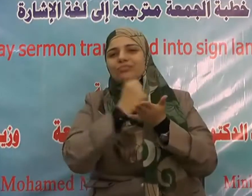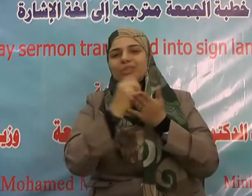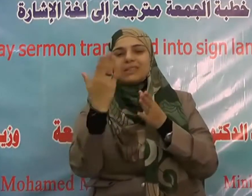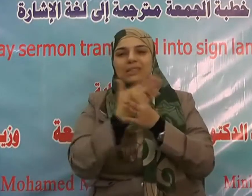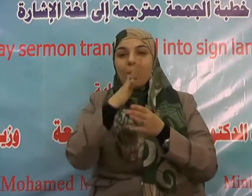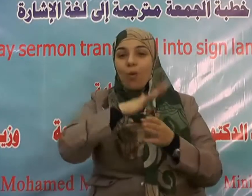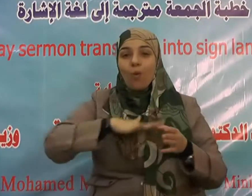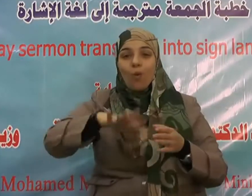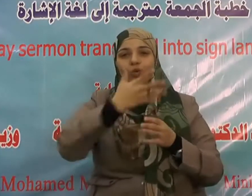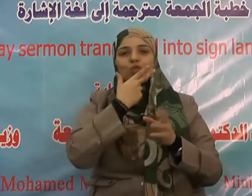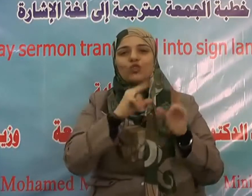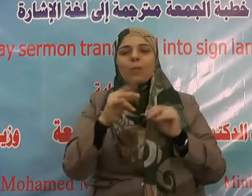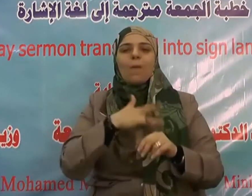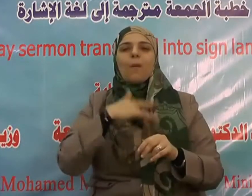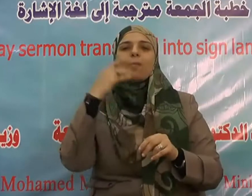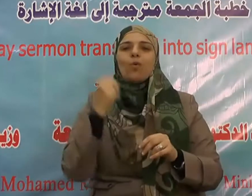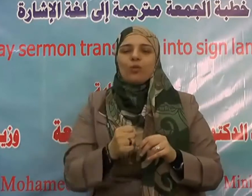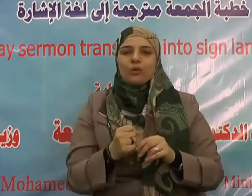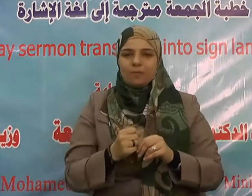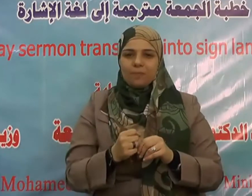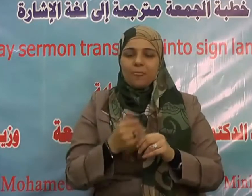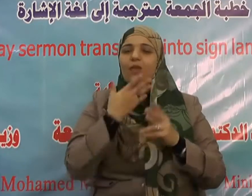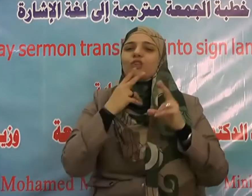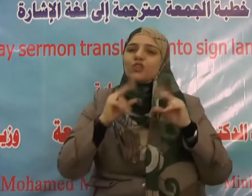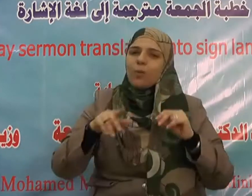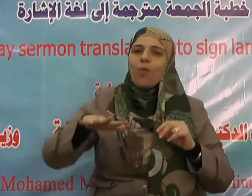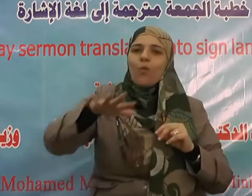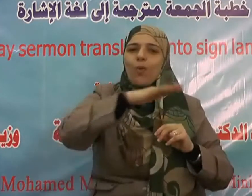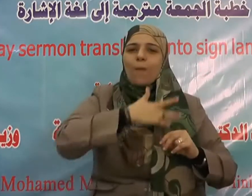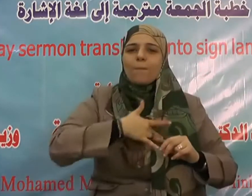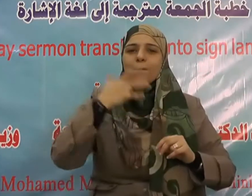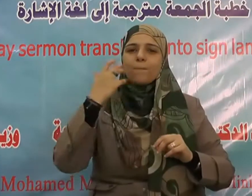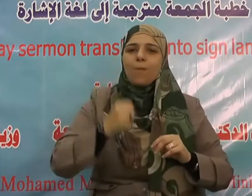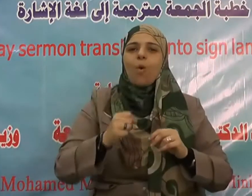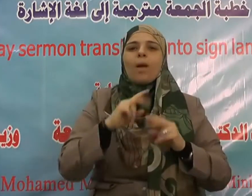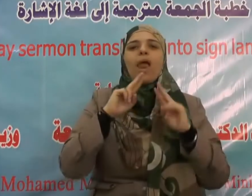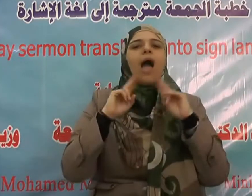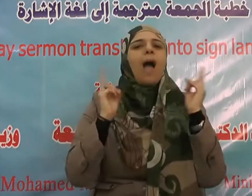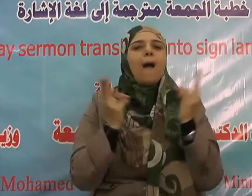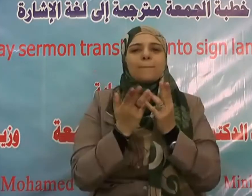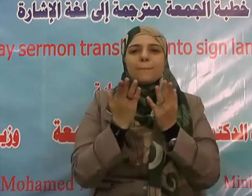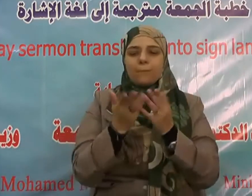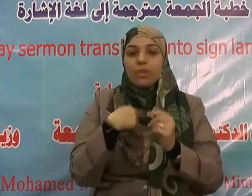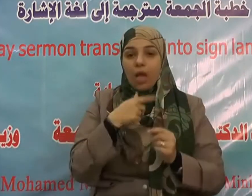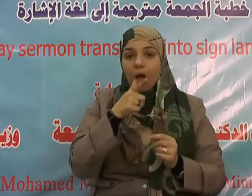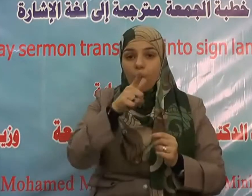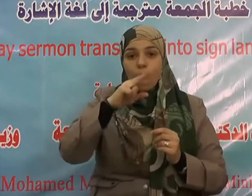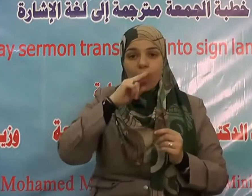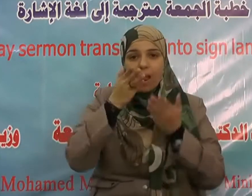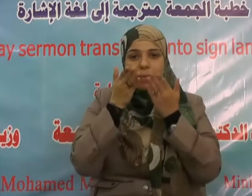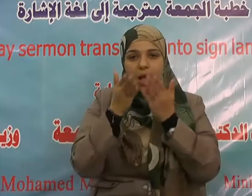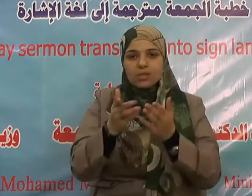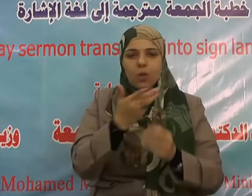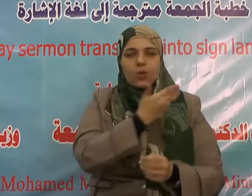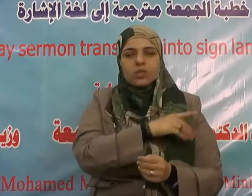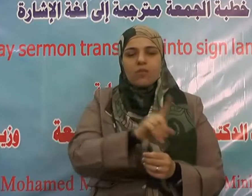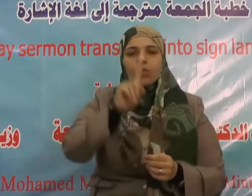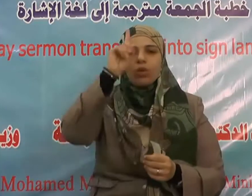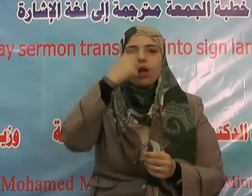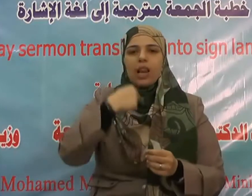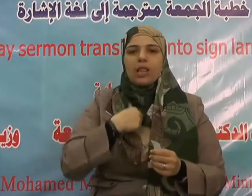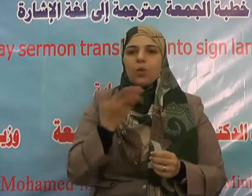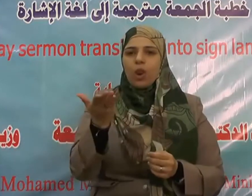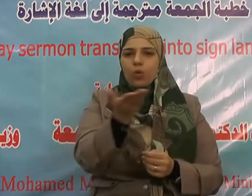وسلم وبارك عليه وعلى آله وصحبه أجمعين ومن تبعهم بإحسان إلى